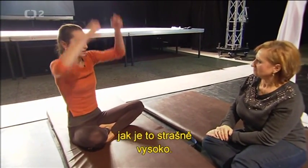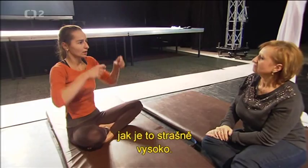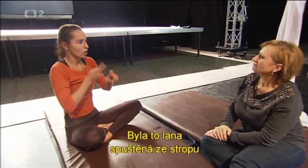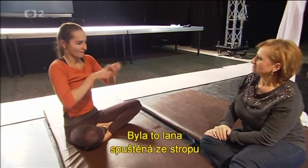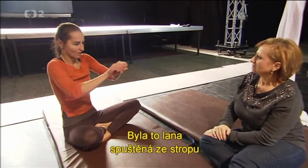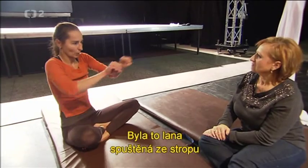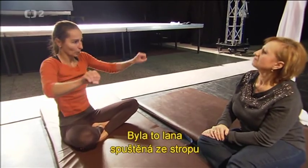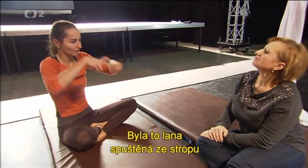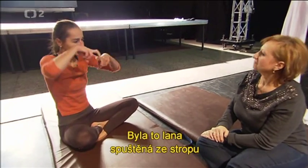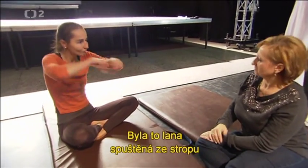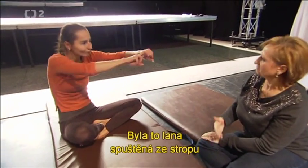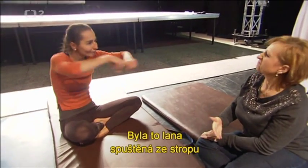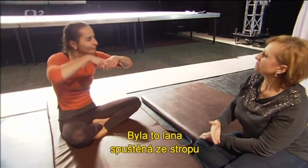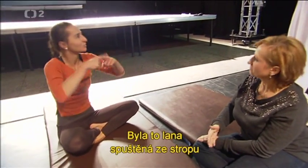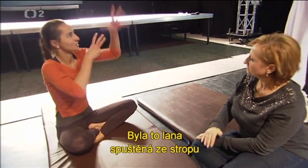Byla to lana, spuštěná ze stropu.